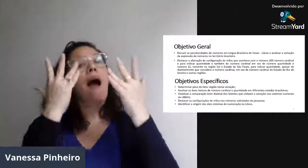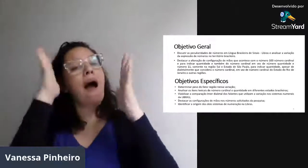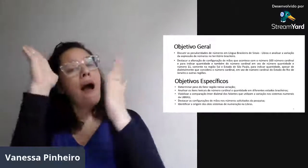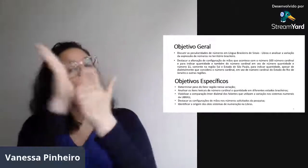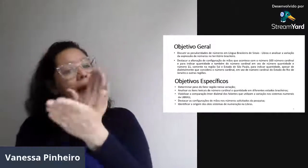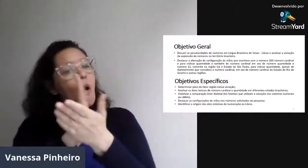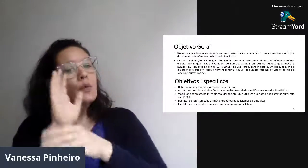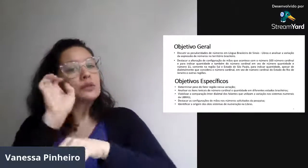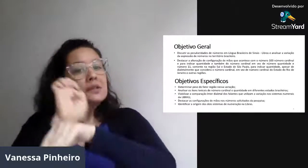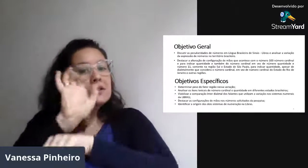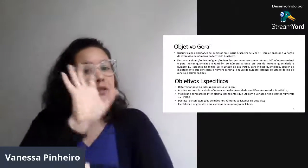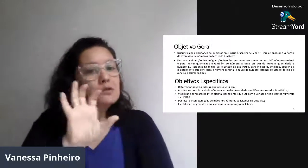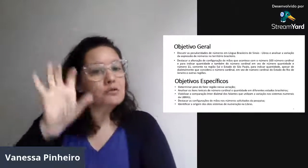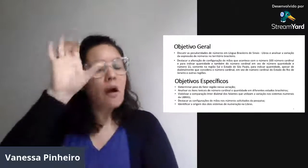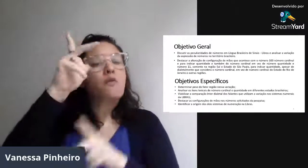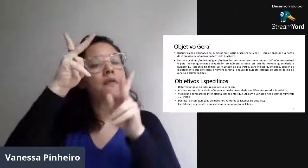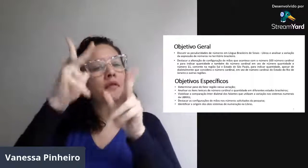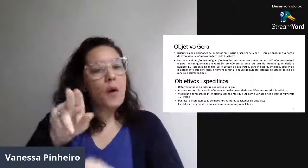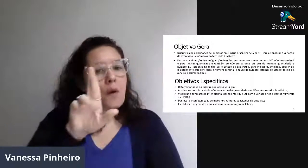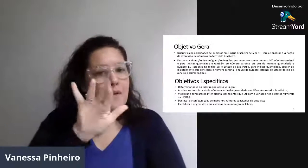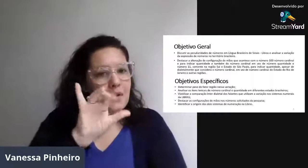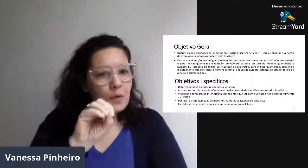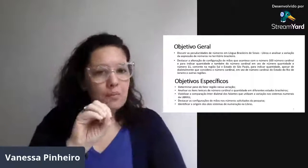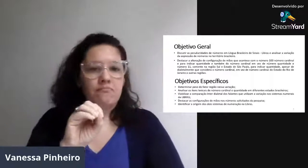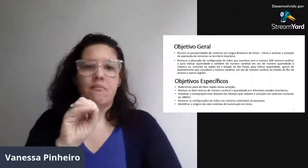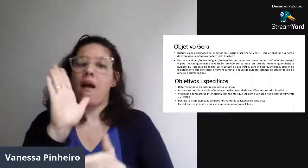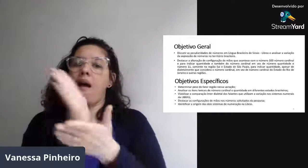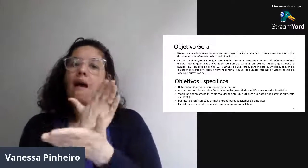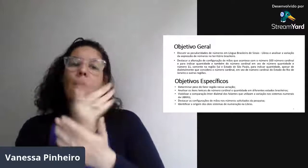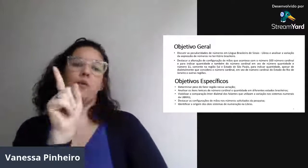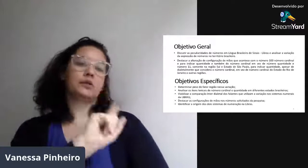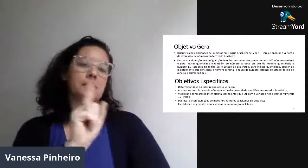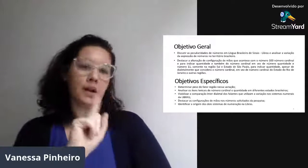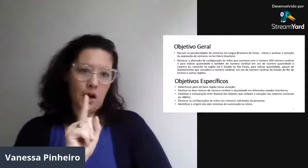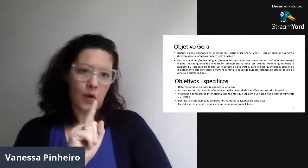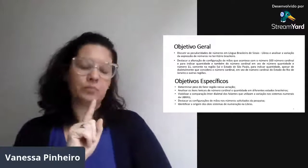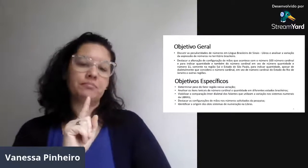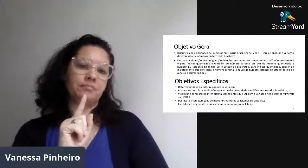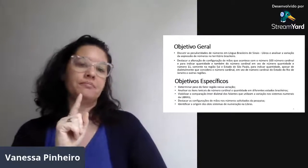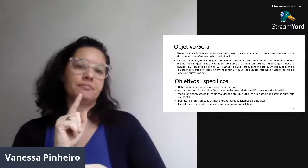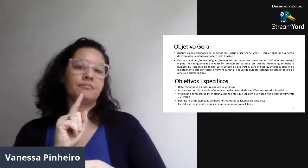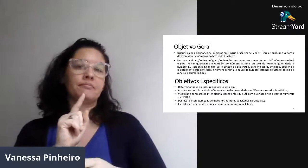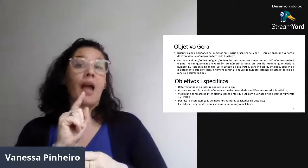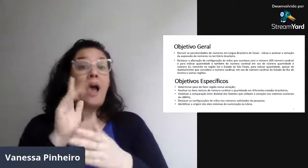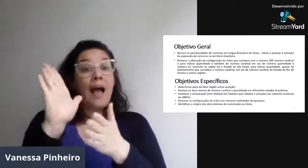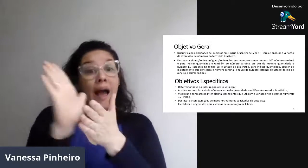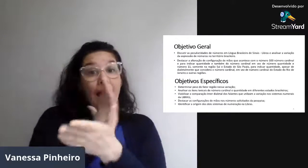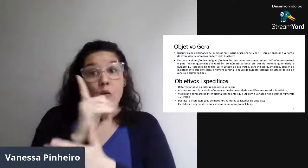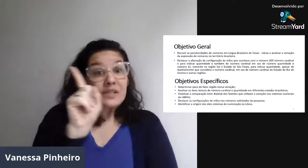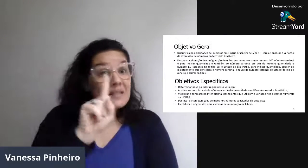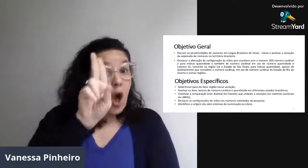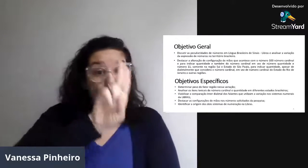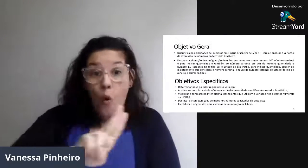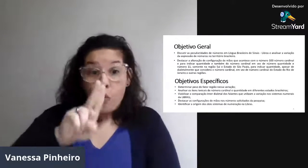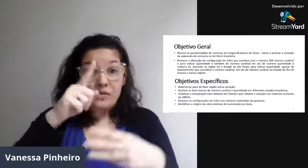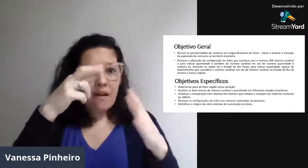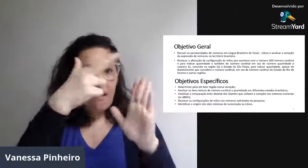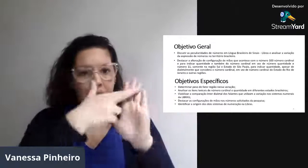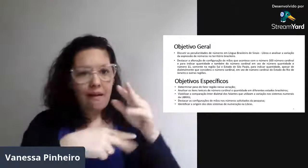Então, precisava fazer essa análise, né? Alguns estados, é parecido com o que a gente usa aqui no Rio, outros não. Os que